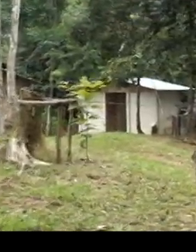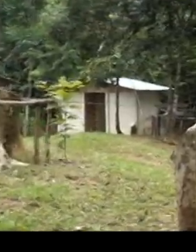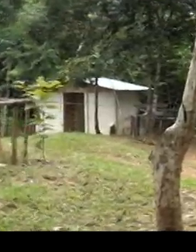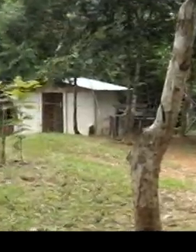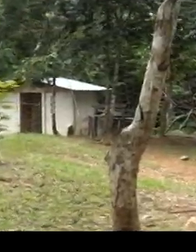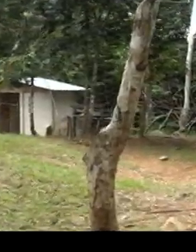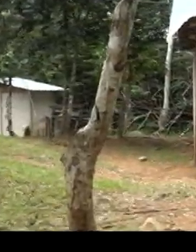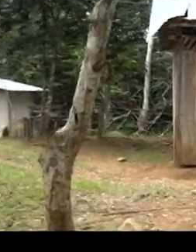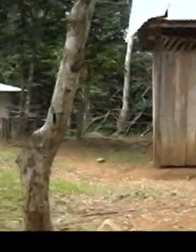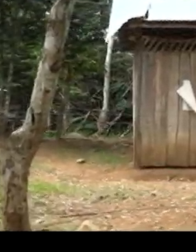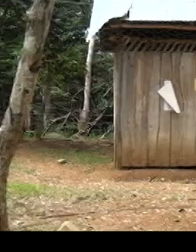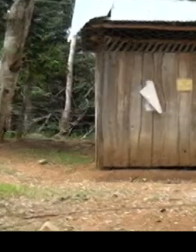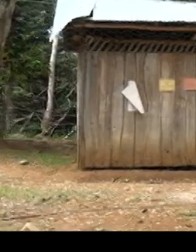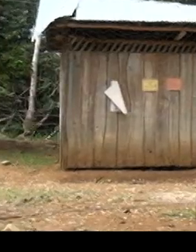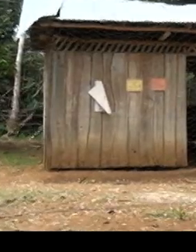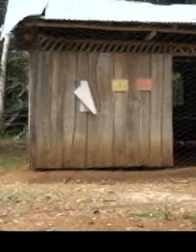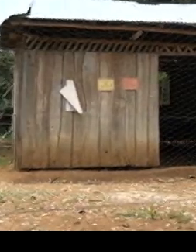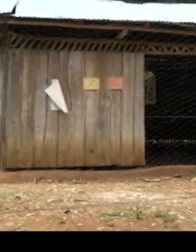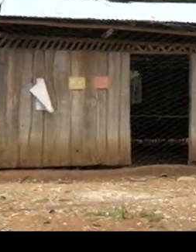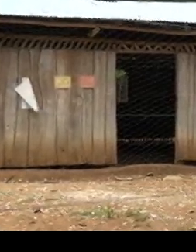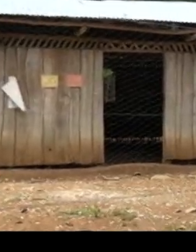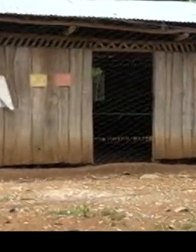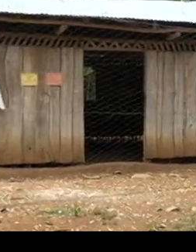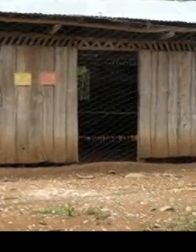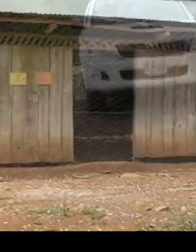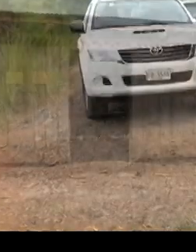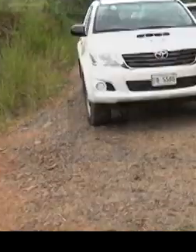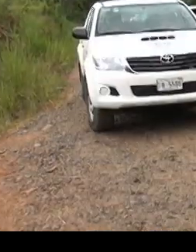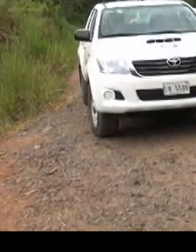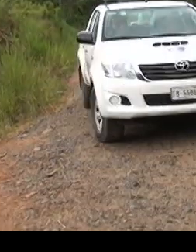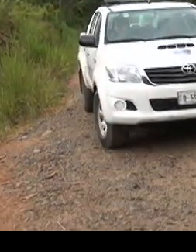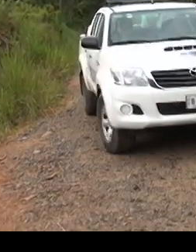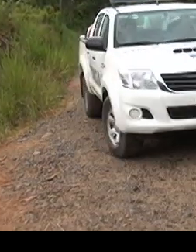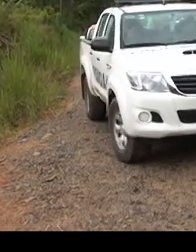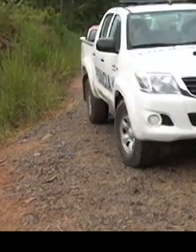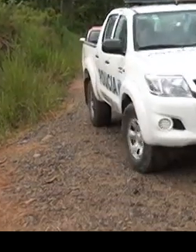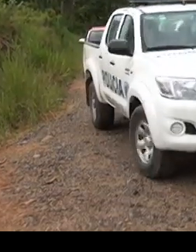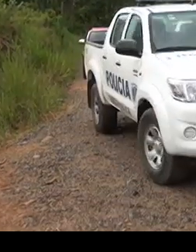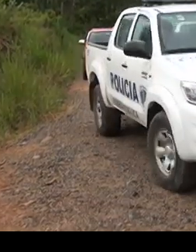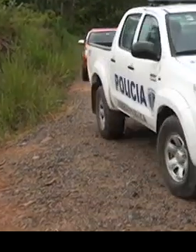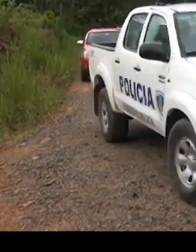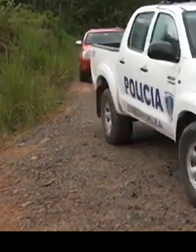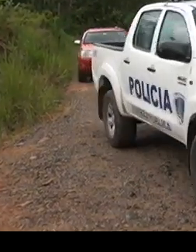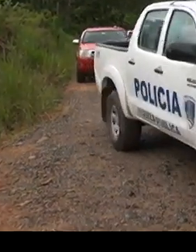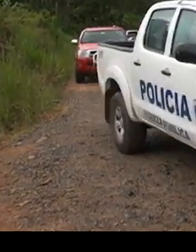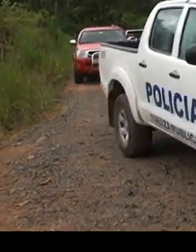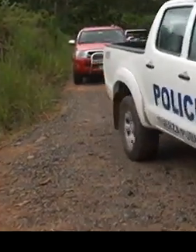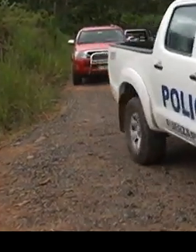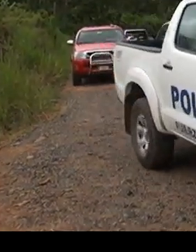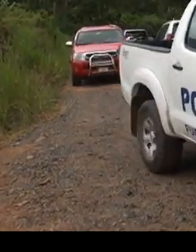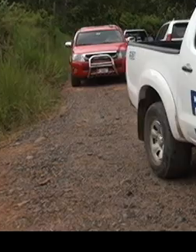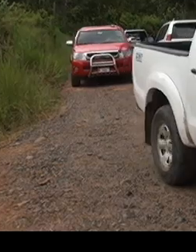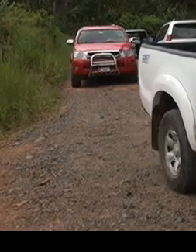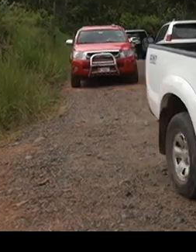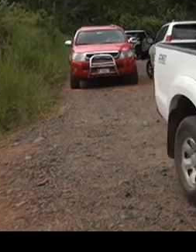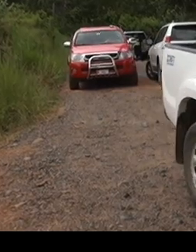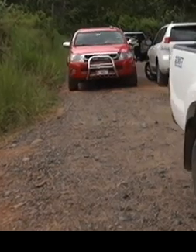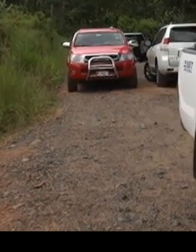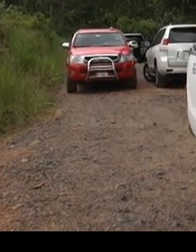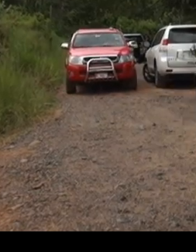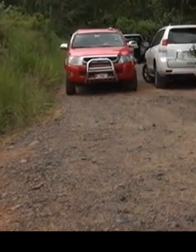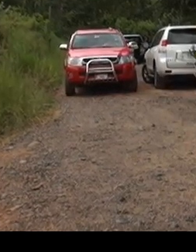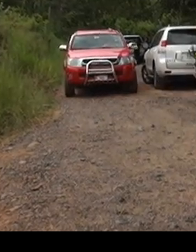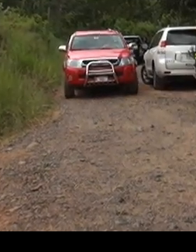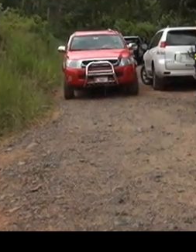se pronunciaron repudiando el acto, entre ellos el alcalde de Buenos Aires de Punta Arenas, José Rojas, la Municipalidad de Esecantón y la Defensoría